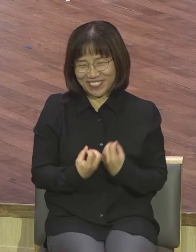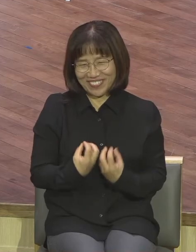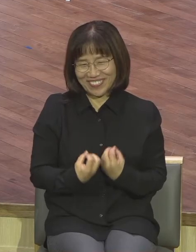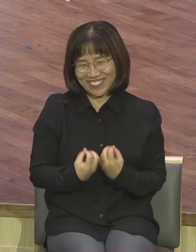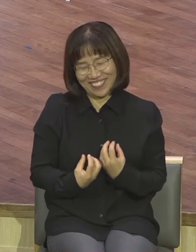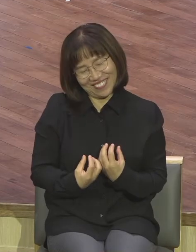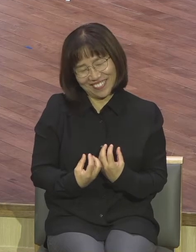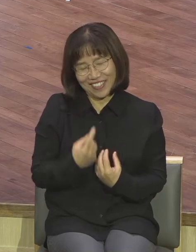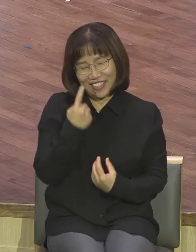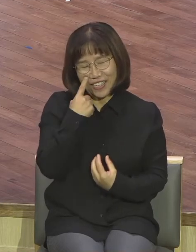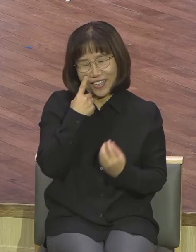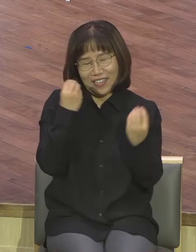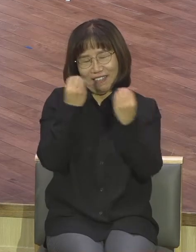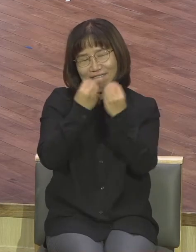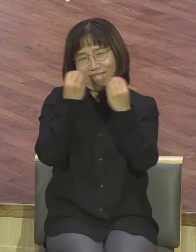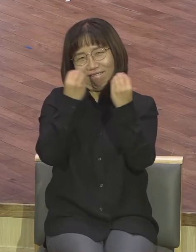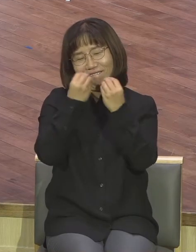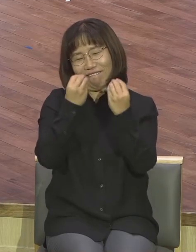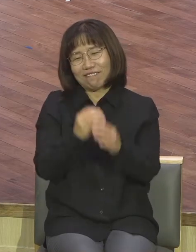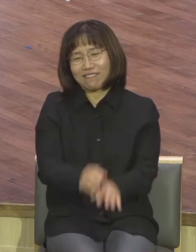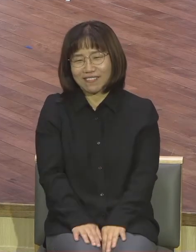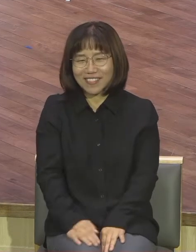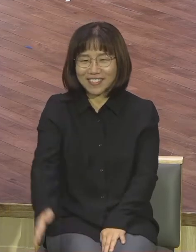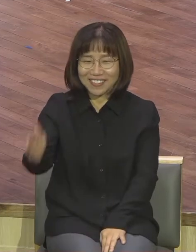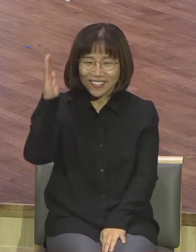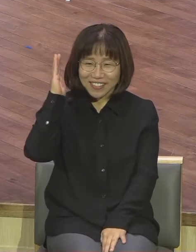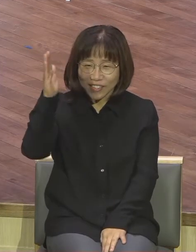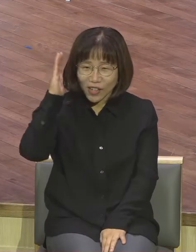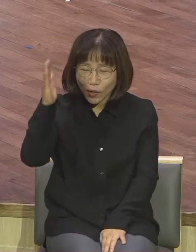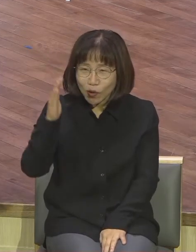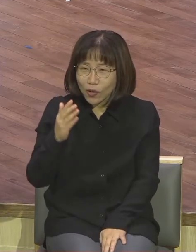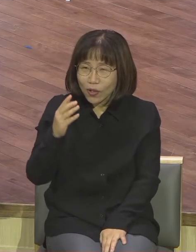바짝바짝바짝바짝바짝 이 설교 듣는 교인들이 헷갈립니다 아마